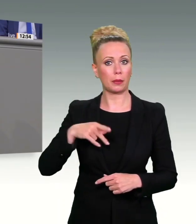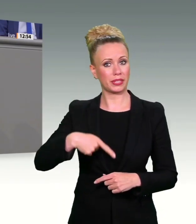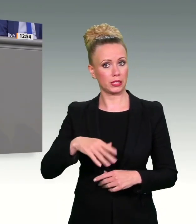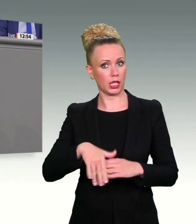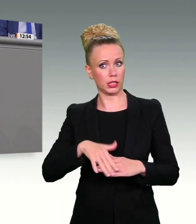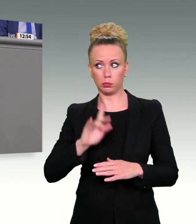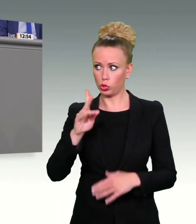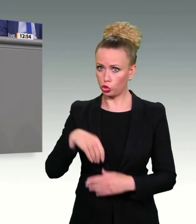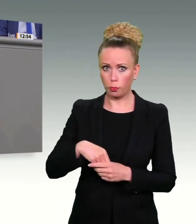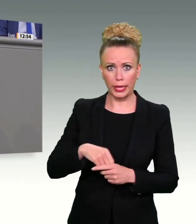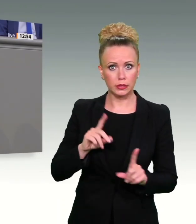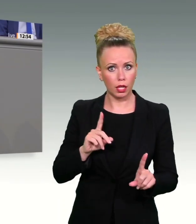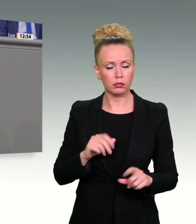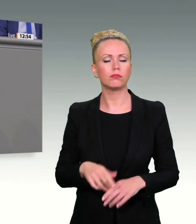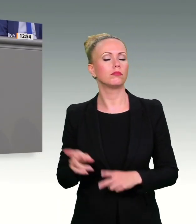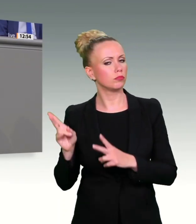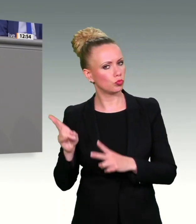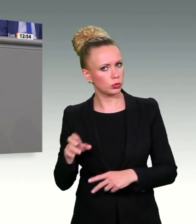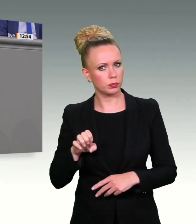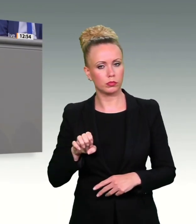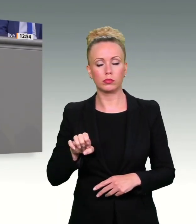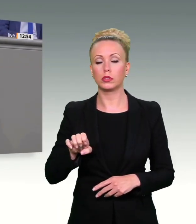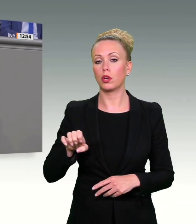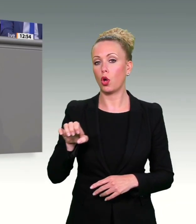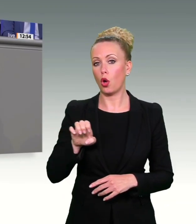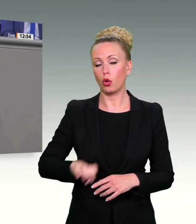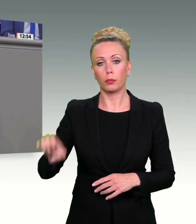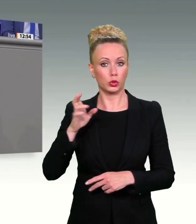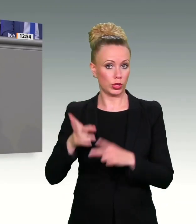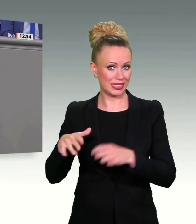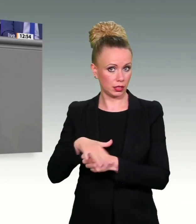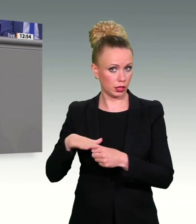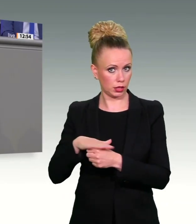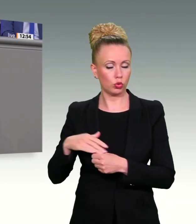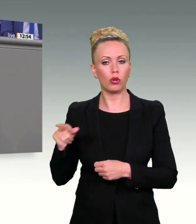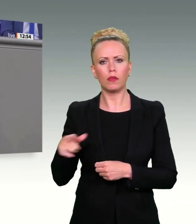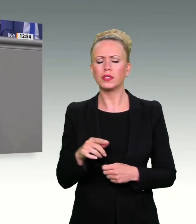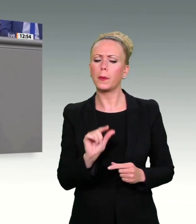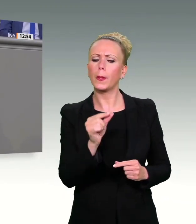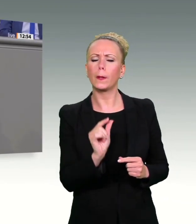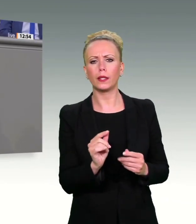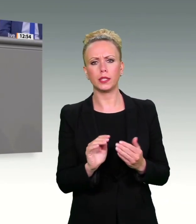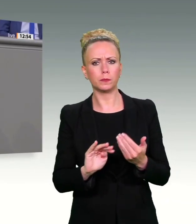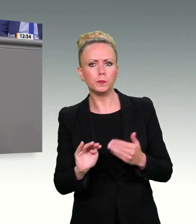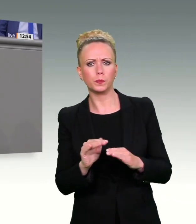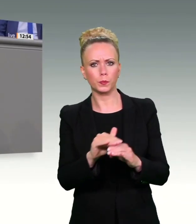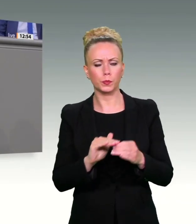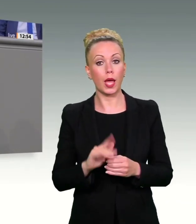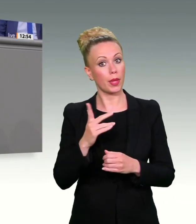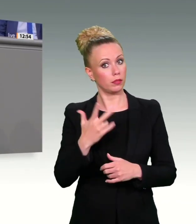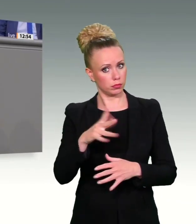Ja, es stimmt, der EuGH hat kleine Spielräume gelassen. Aber drei Voraussetzungen gelten auch dann. Eine